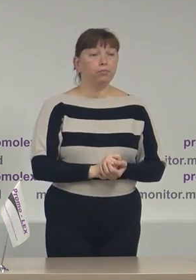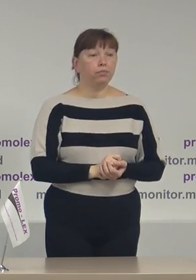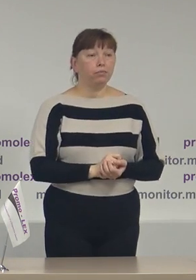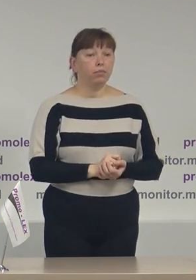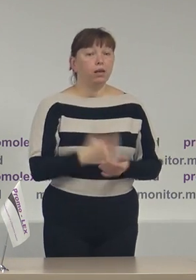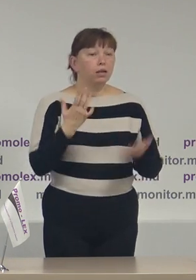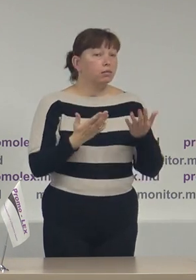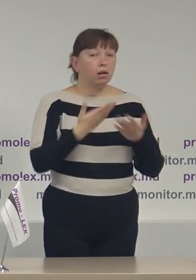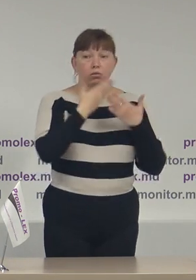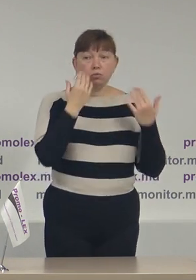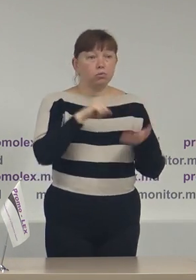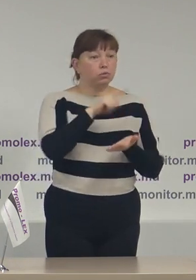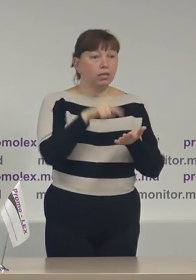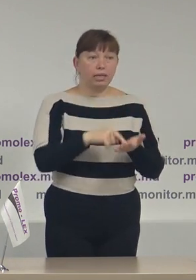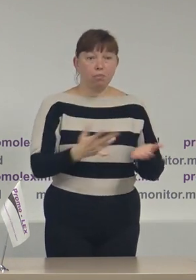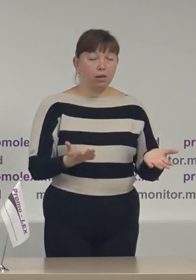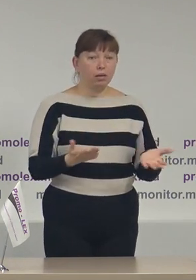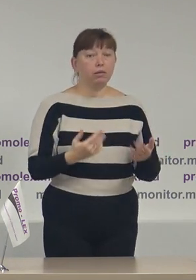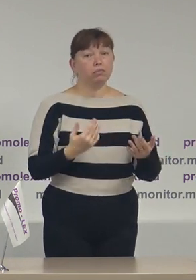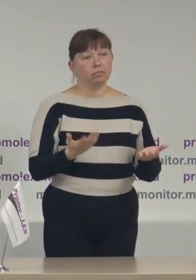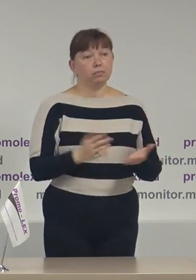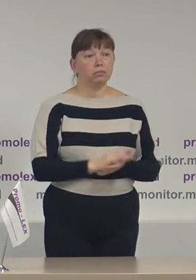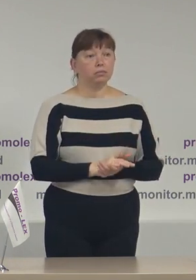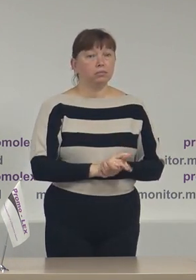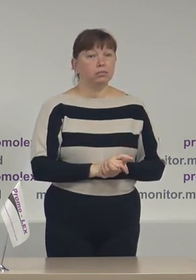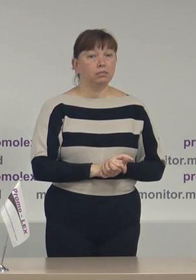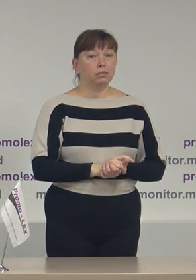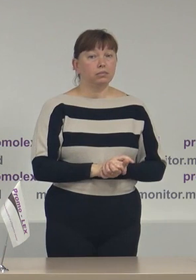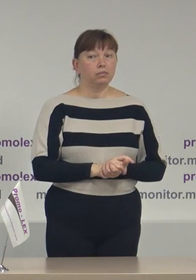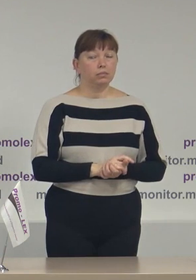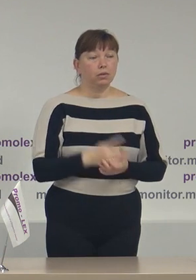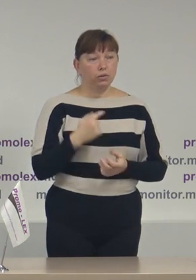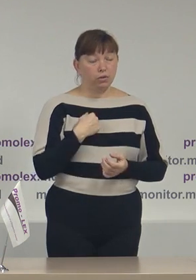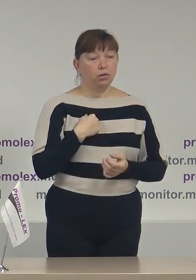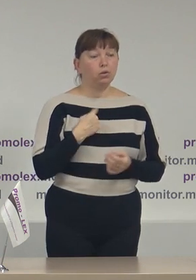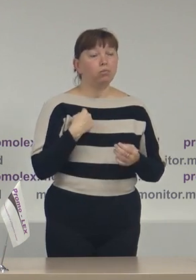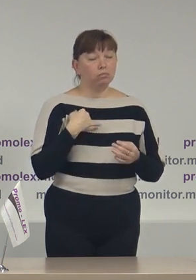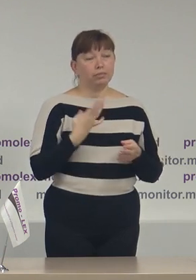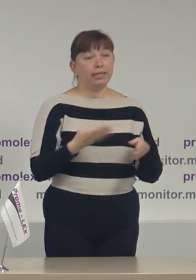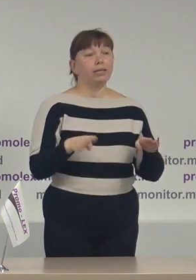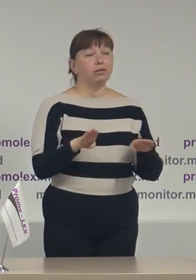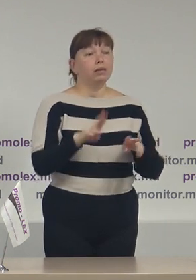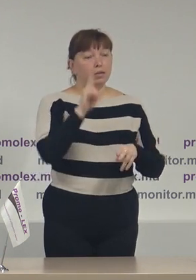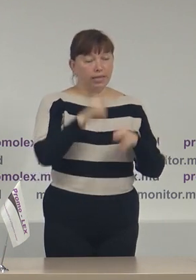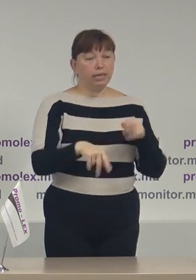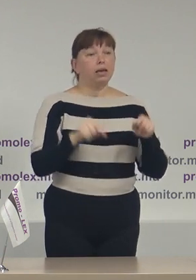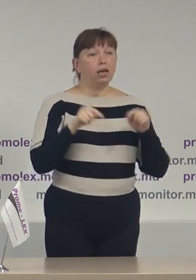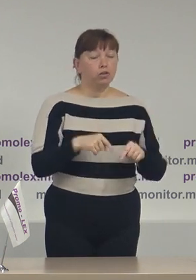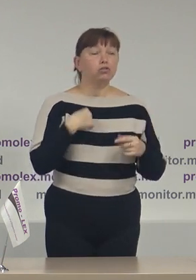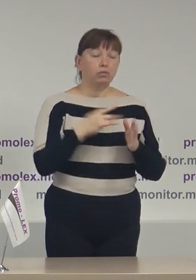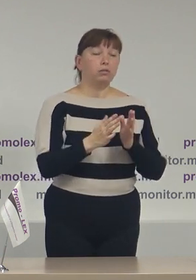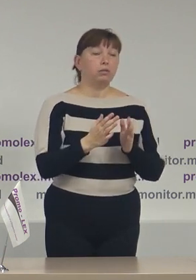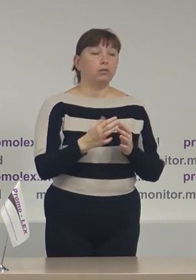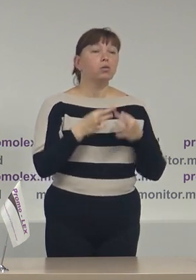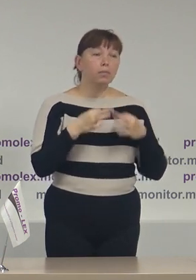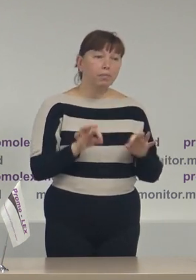Dacă nu sunt întrebări, eu o să încheie aici și o să-mi permit încă o